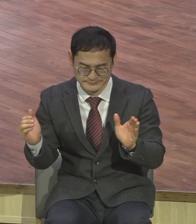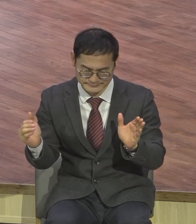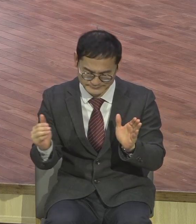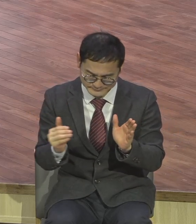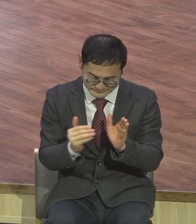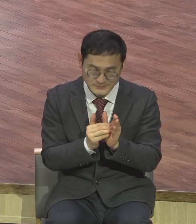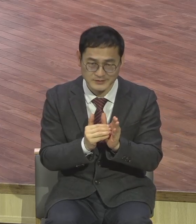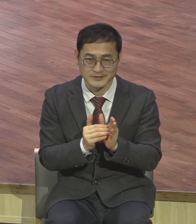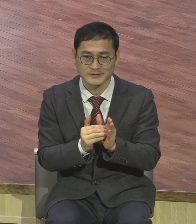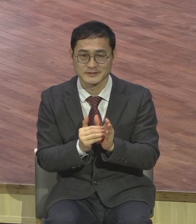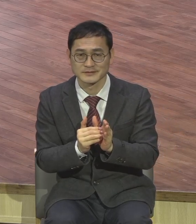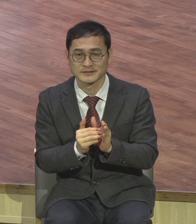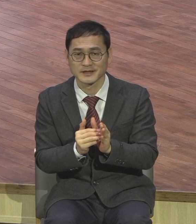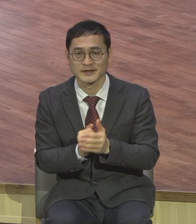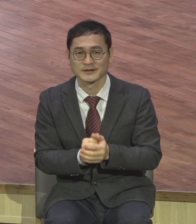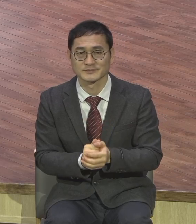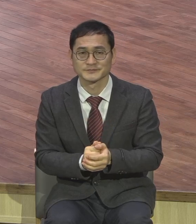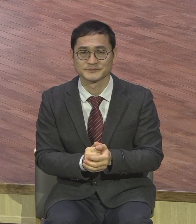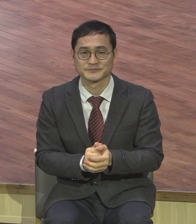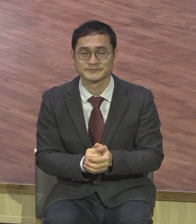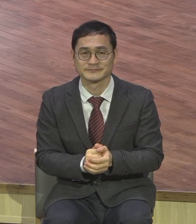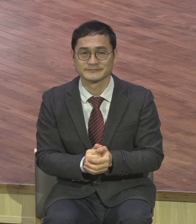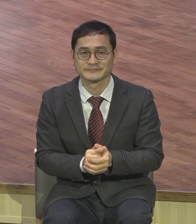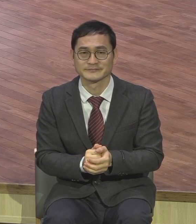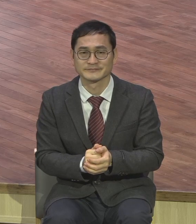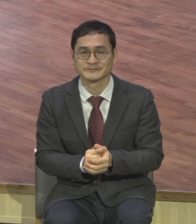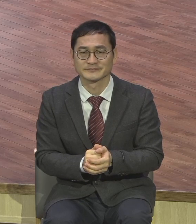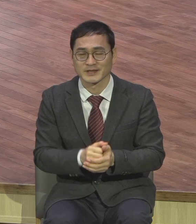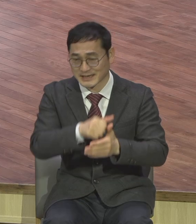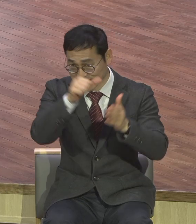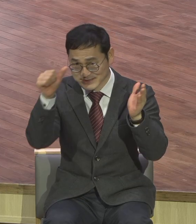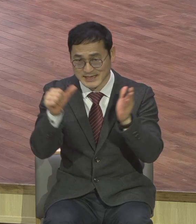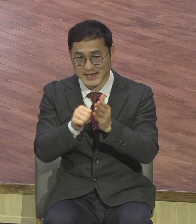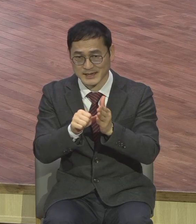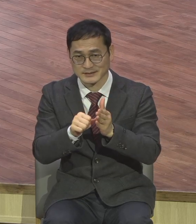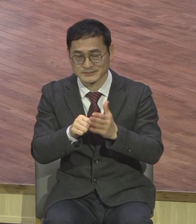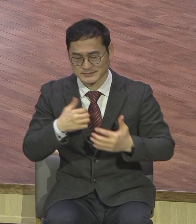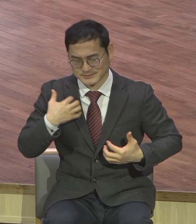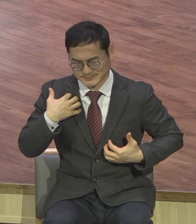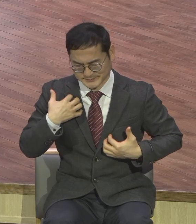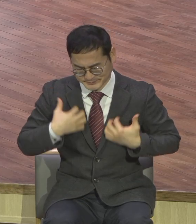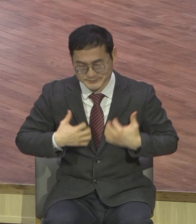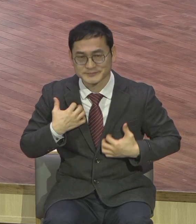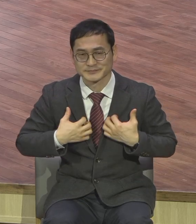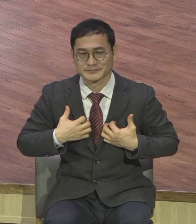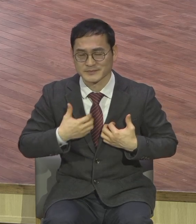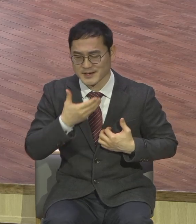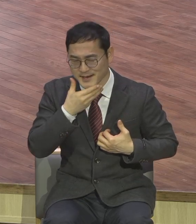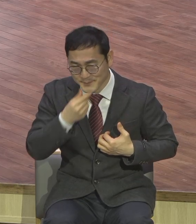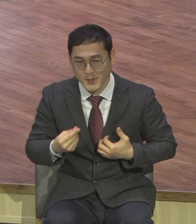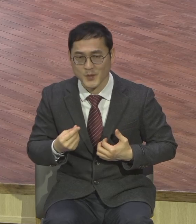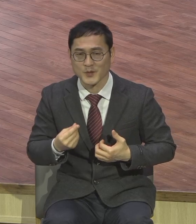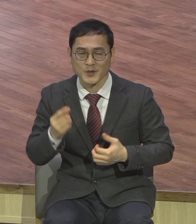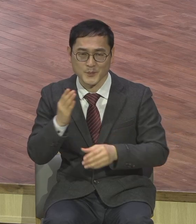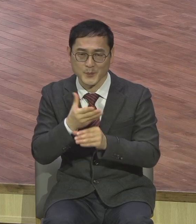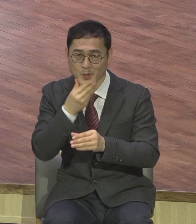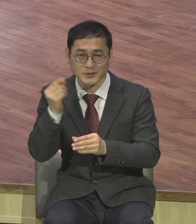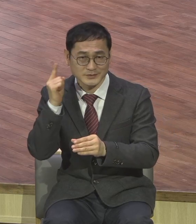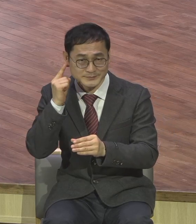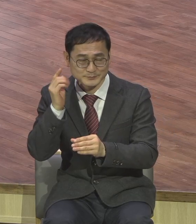그런 인생을 살아온 새로운 시작되기를 제모로 축복합니다 그럼 첫째로 근본이 다른 보금위생입니다